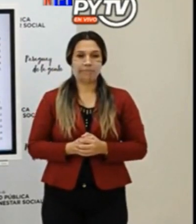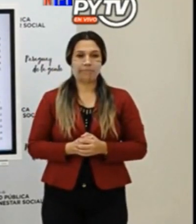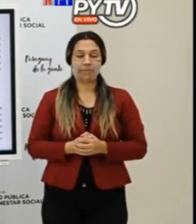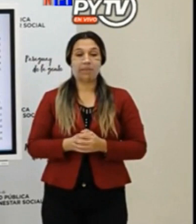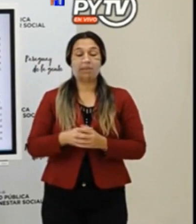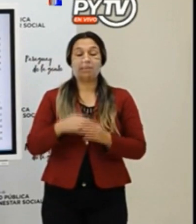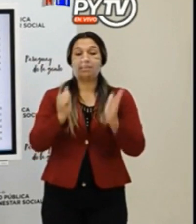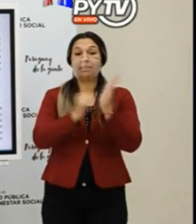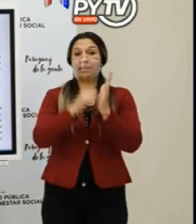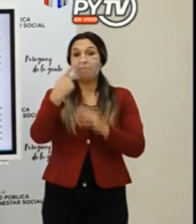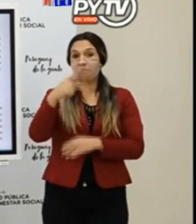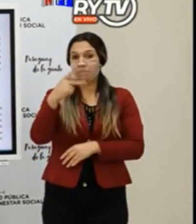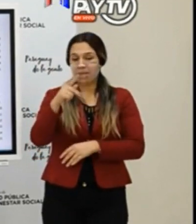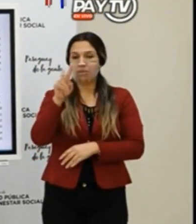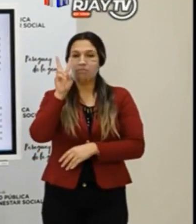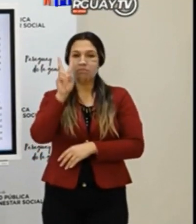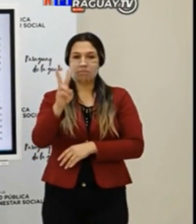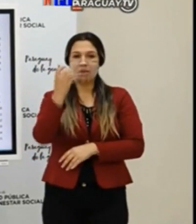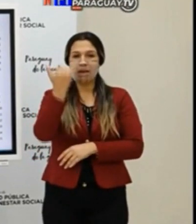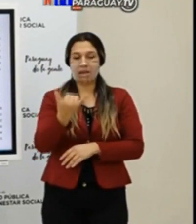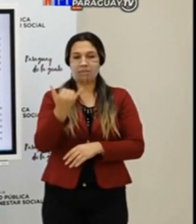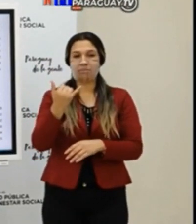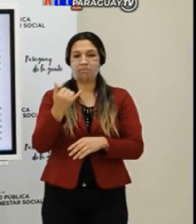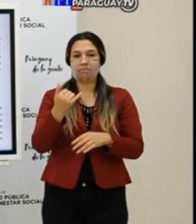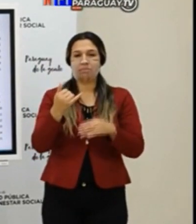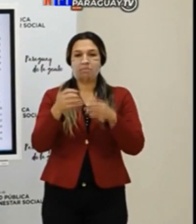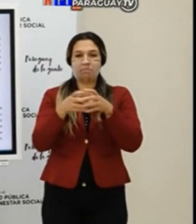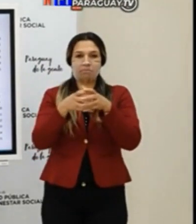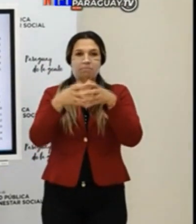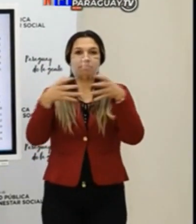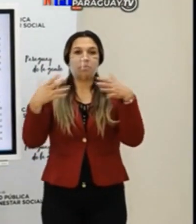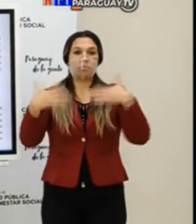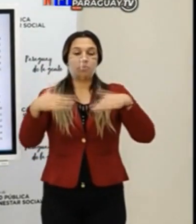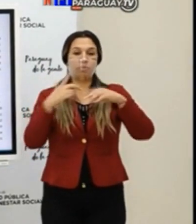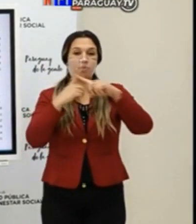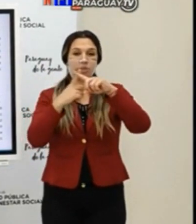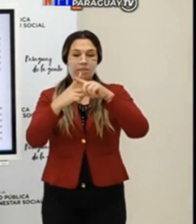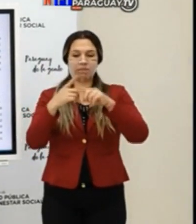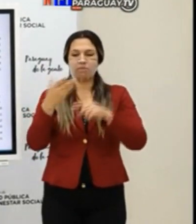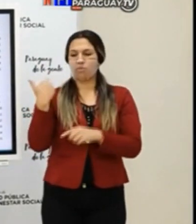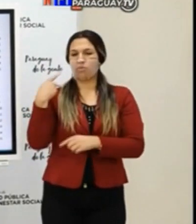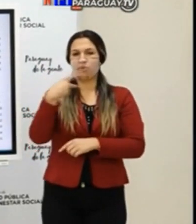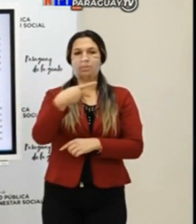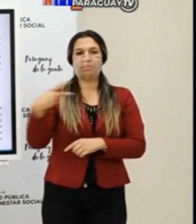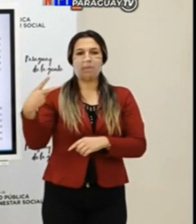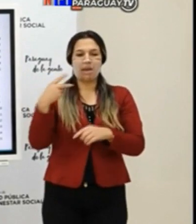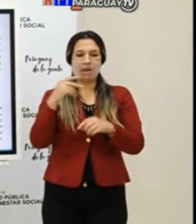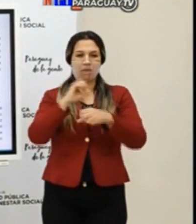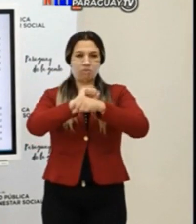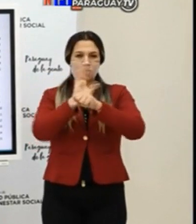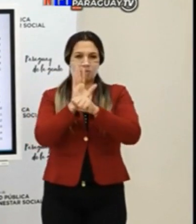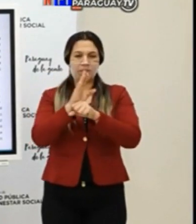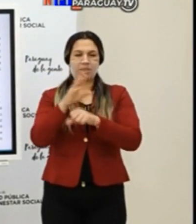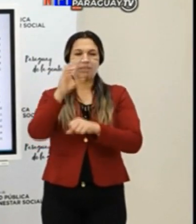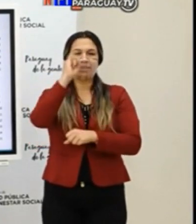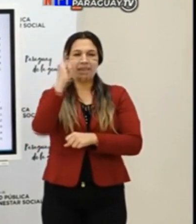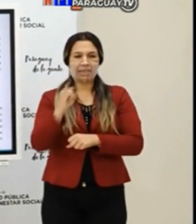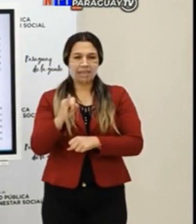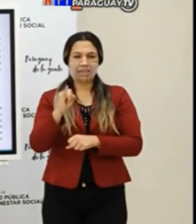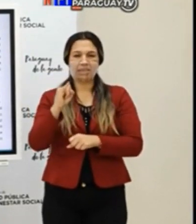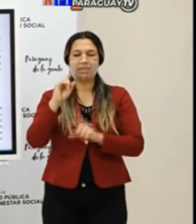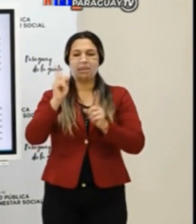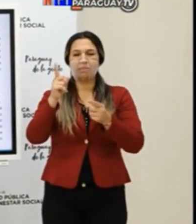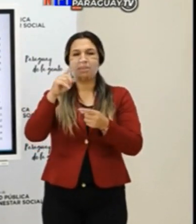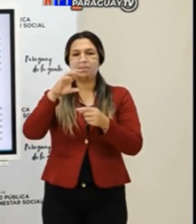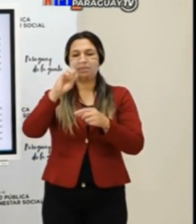San Pedro. En San Pedro vemos un aumento importante de casos en las últimas dos semanas, principalmente en Santaní y en Santa Rosa, La